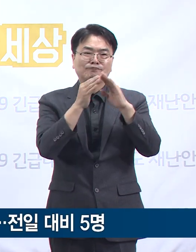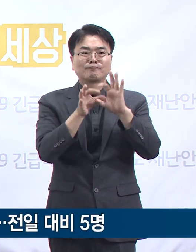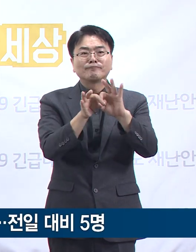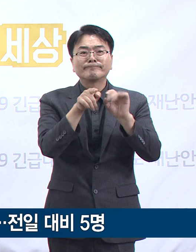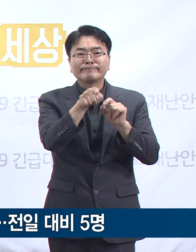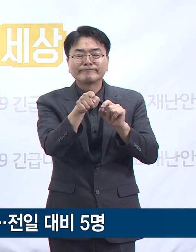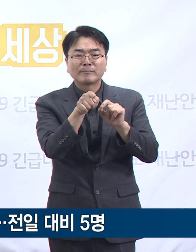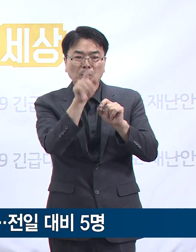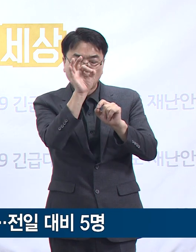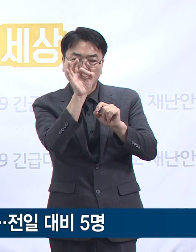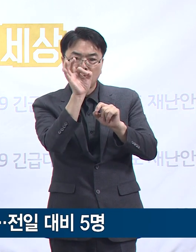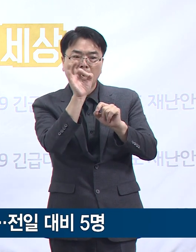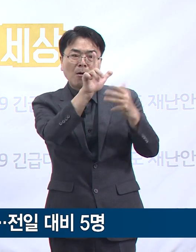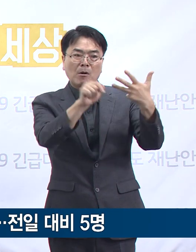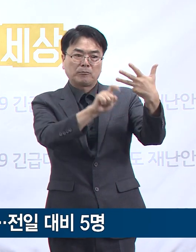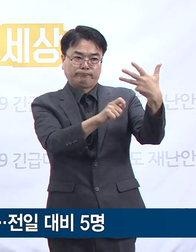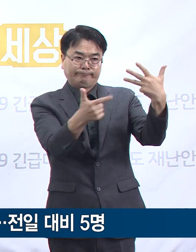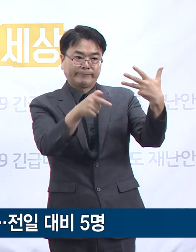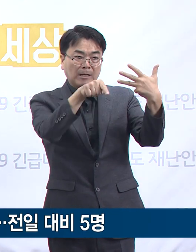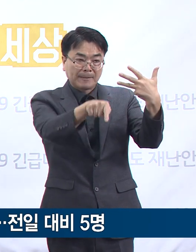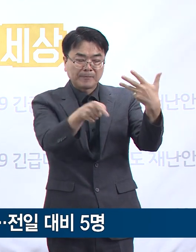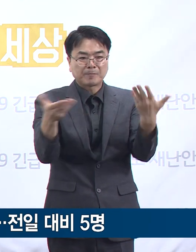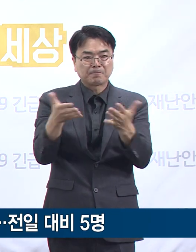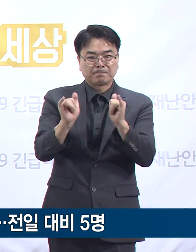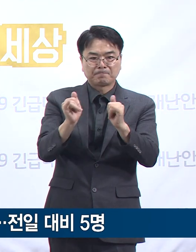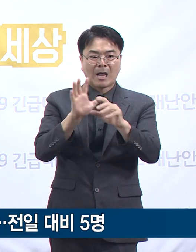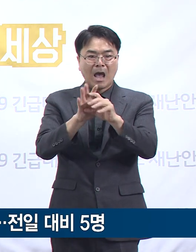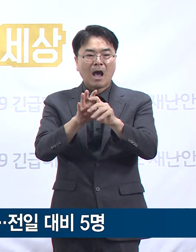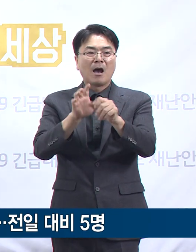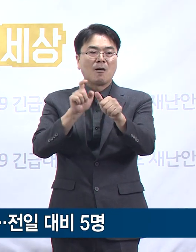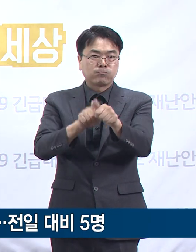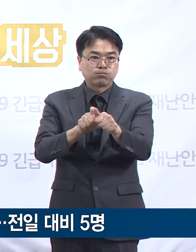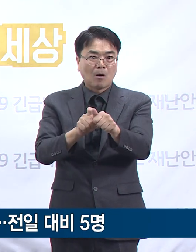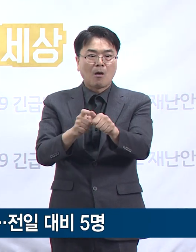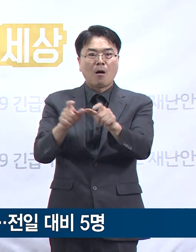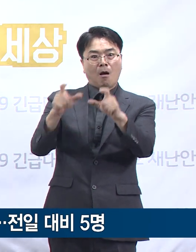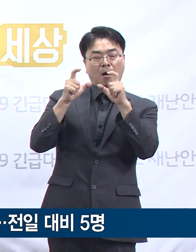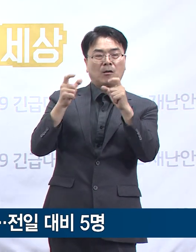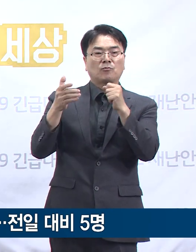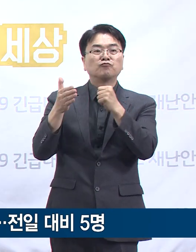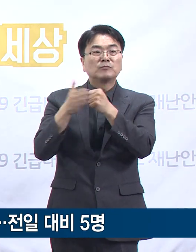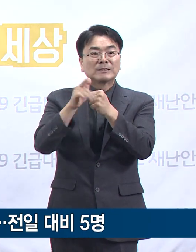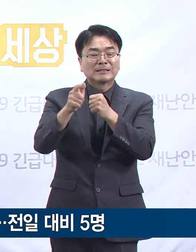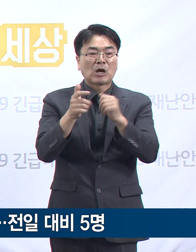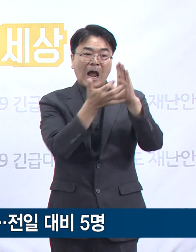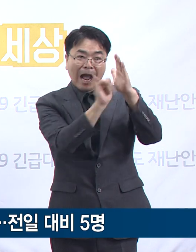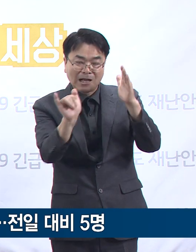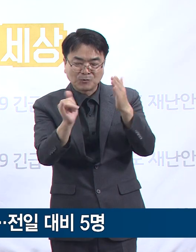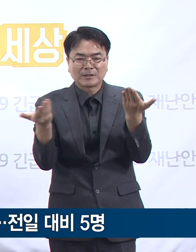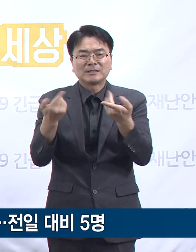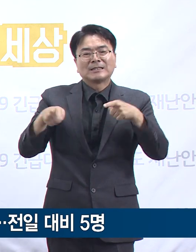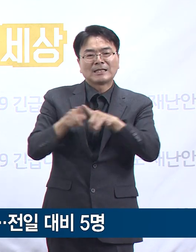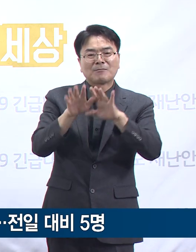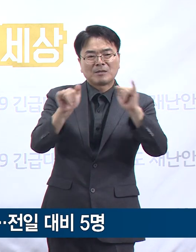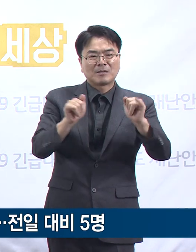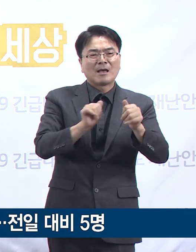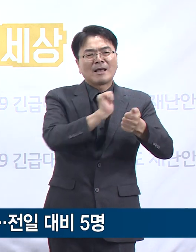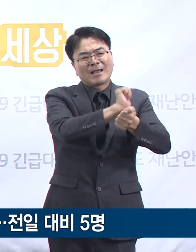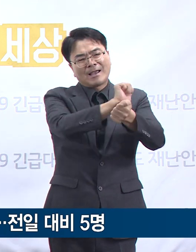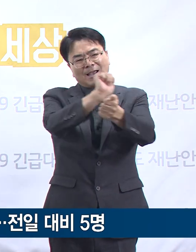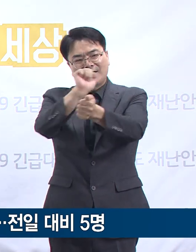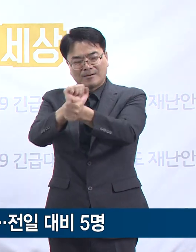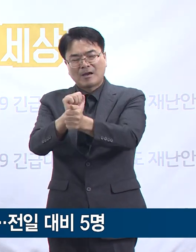8월 16일 안양시 소재 분식집 근무자의 확진 이후 접촉했던 가족과 동료 등 확진자들이 추가 발생하고 있습니다.